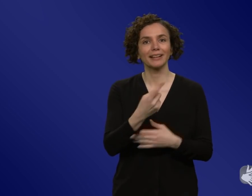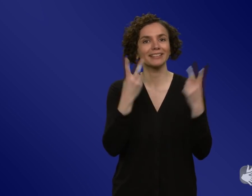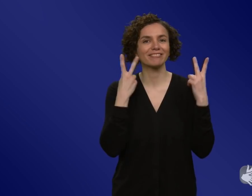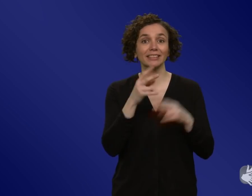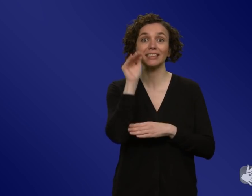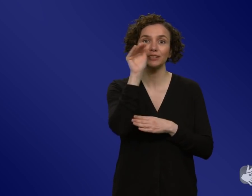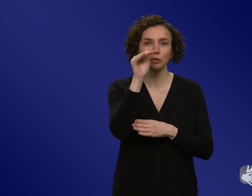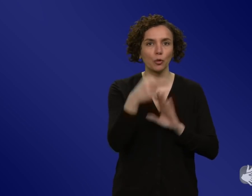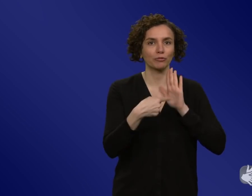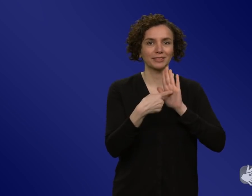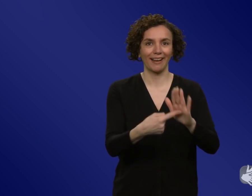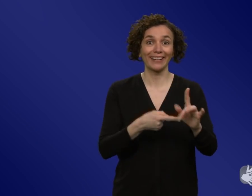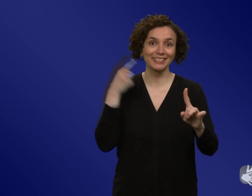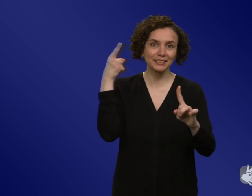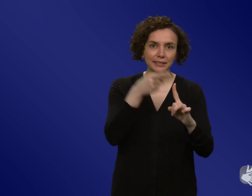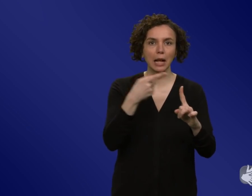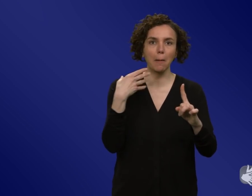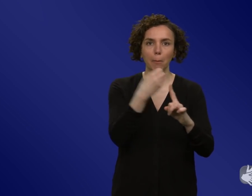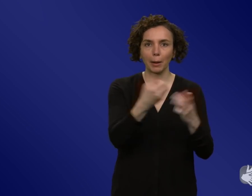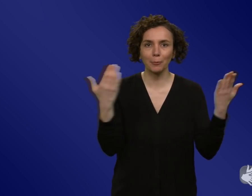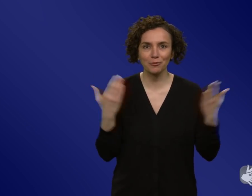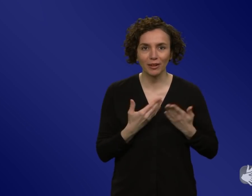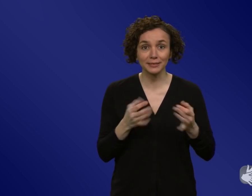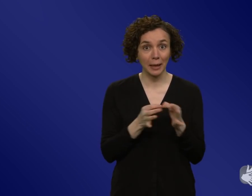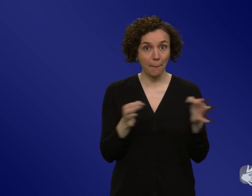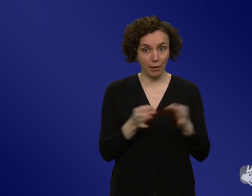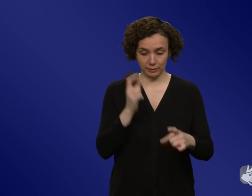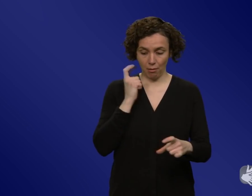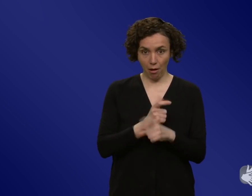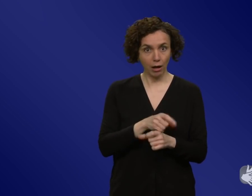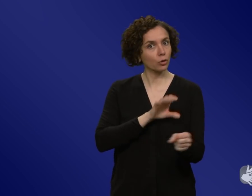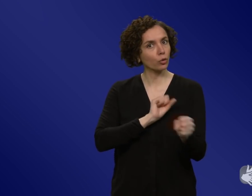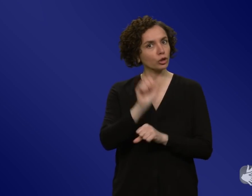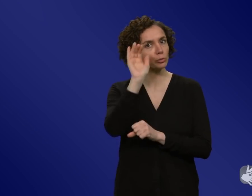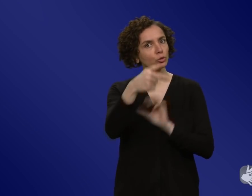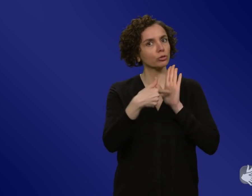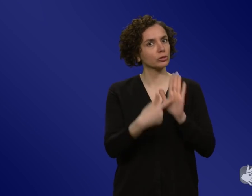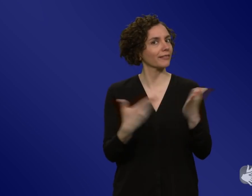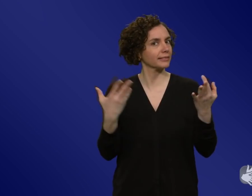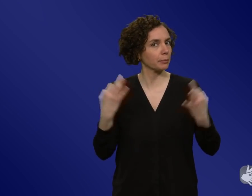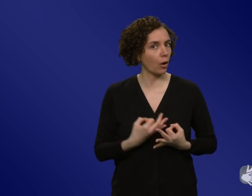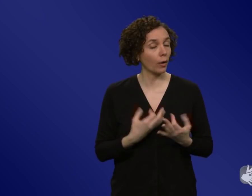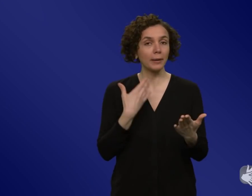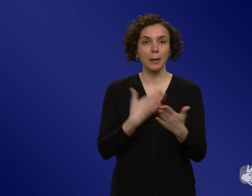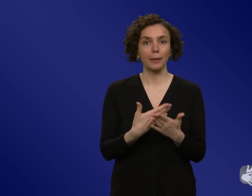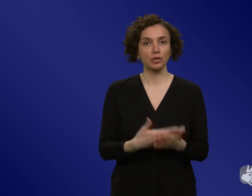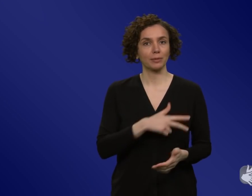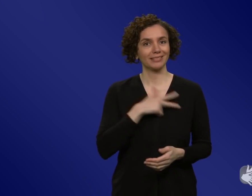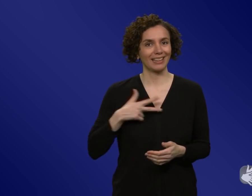den anstrengenden Maßnahmen heraus, so eine Zielvorgabe zu machen. Nochmal beim Beispiel Dänemark, da gibt es ein Paper, das so eine schöne